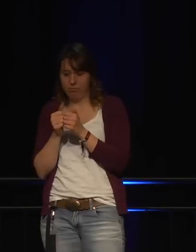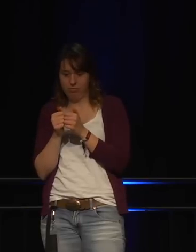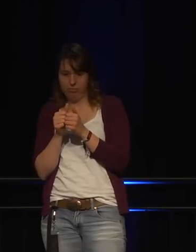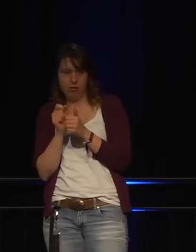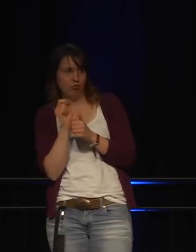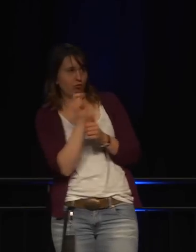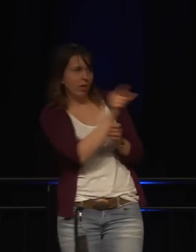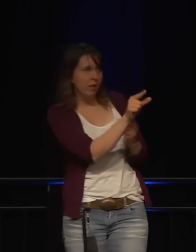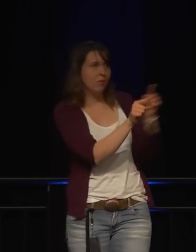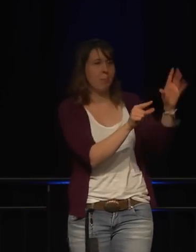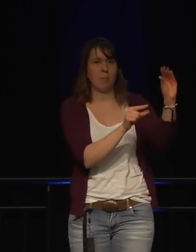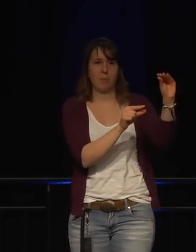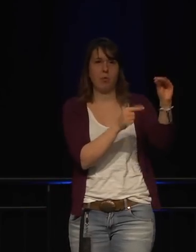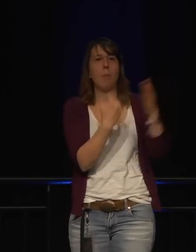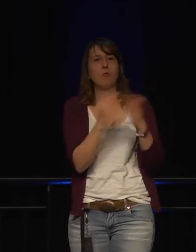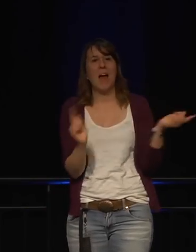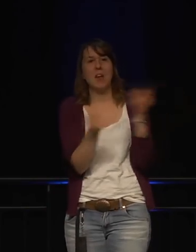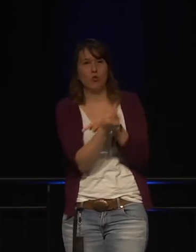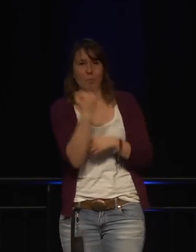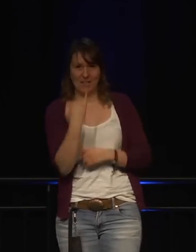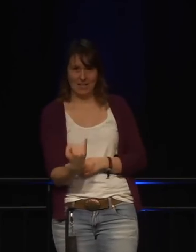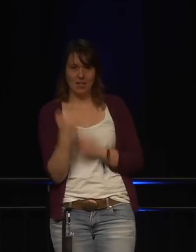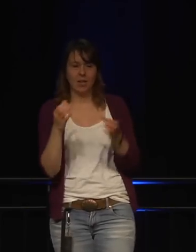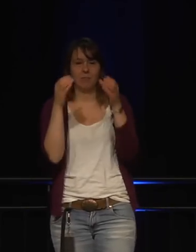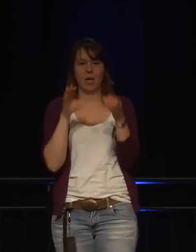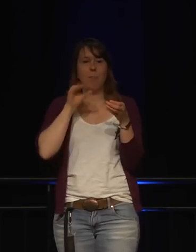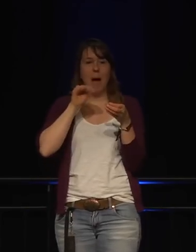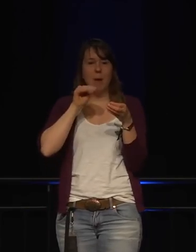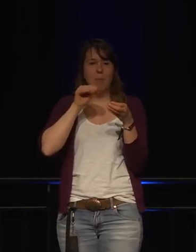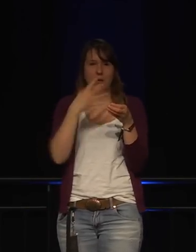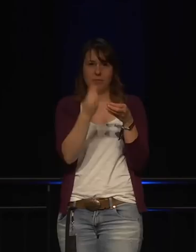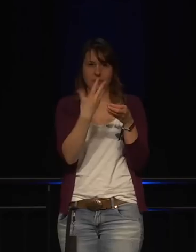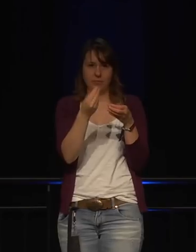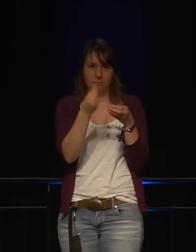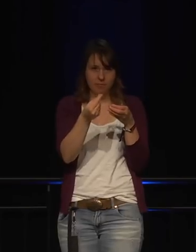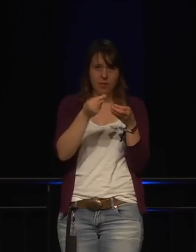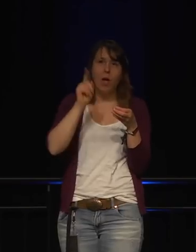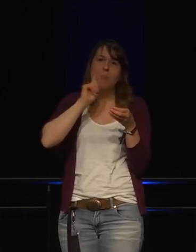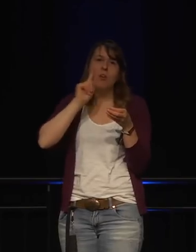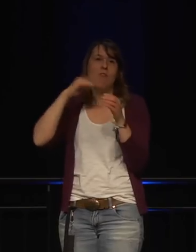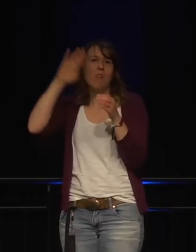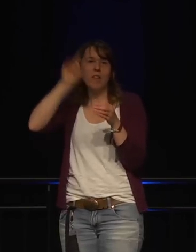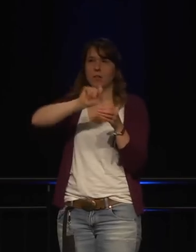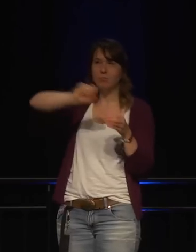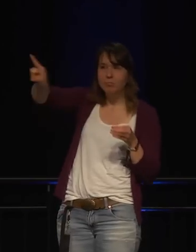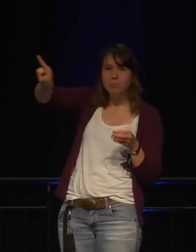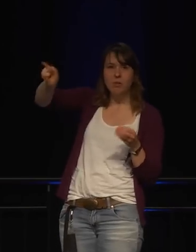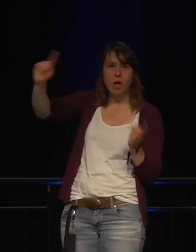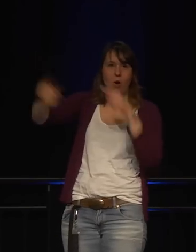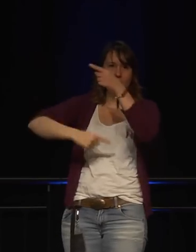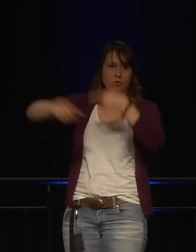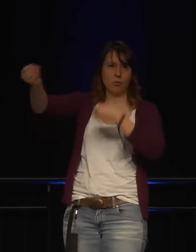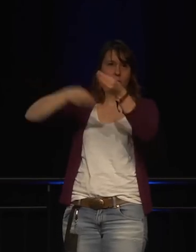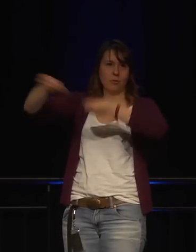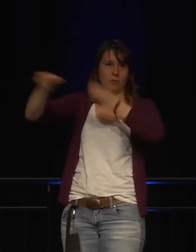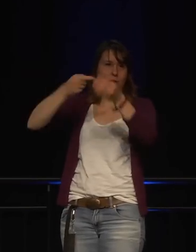Als ein Kind kann man Nachrichten aufzeichnen und zu Mama oder Papa senden. Wenn man die